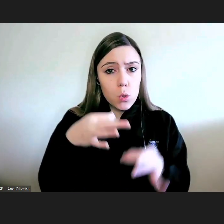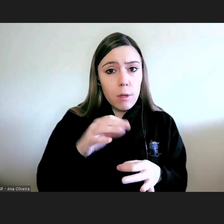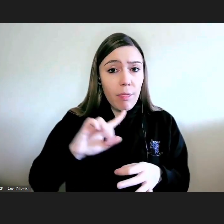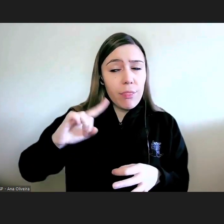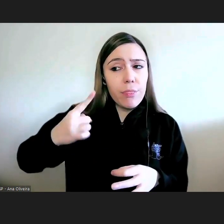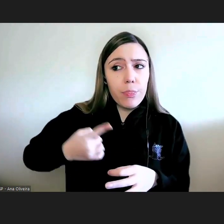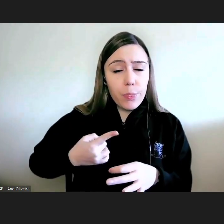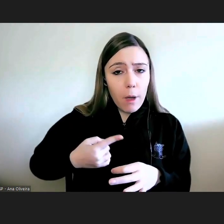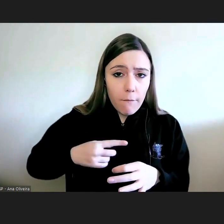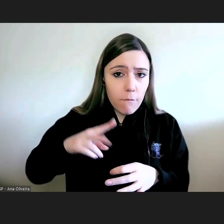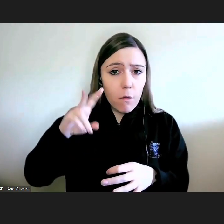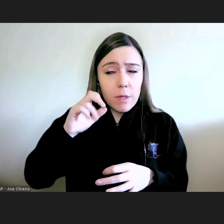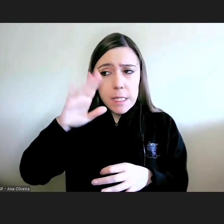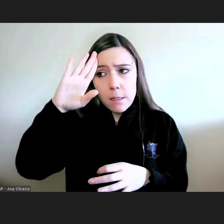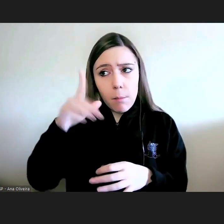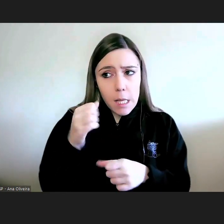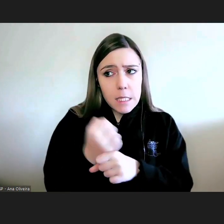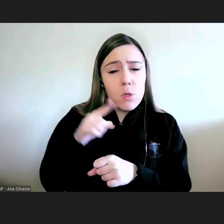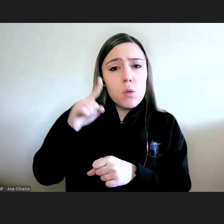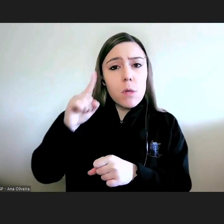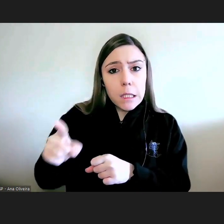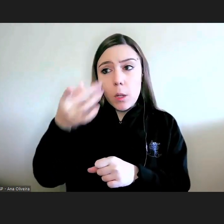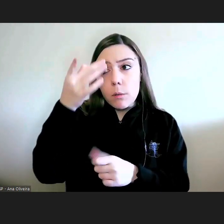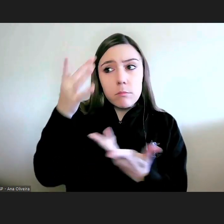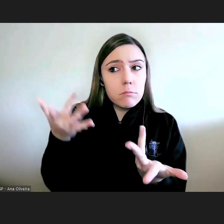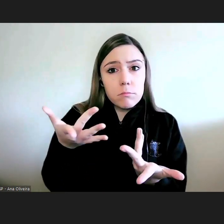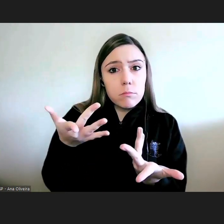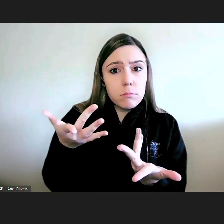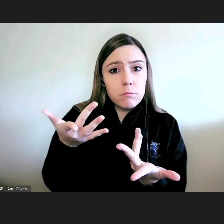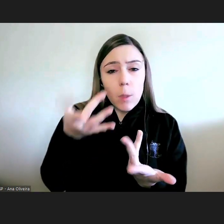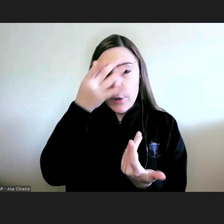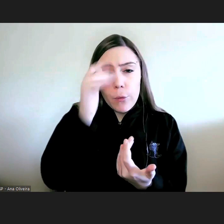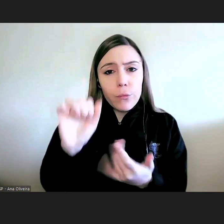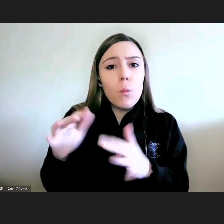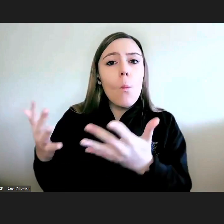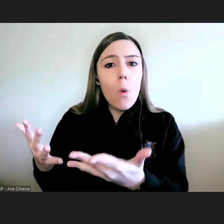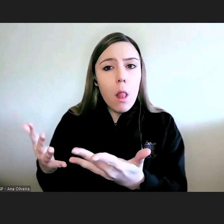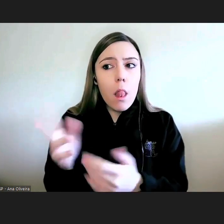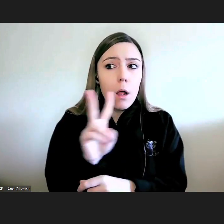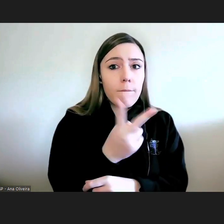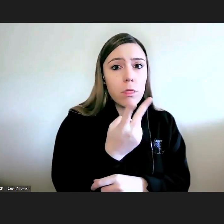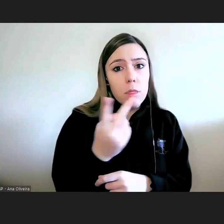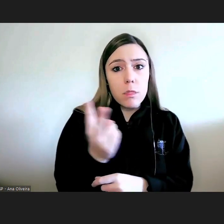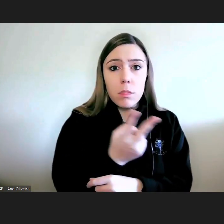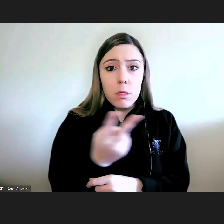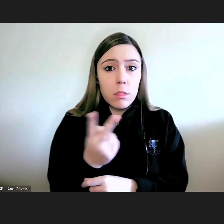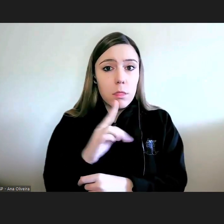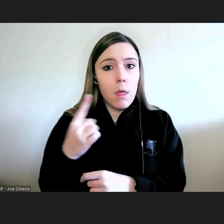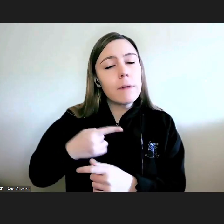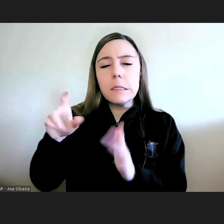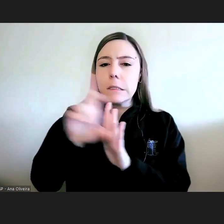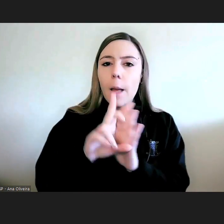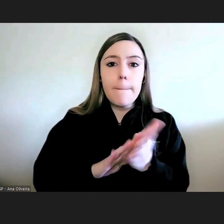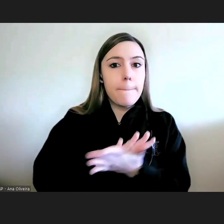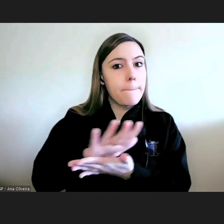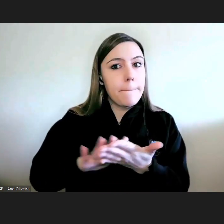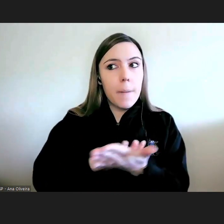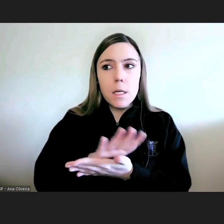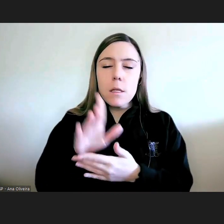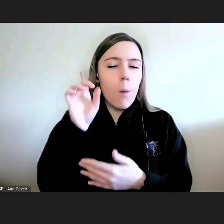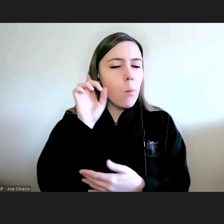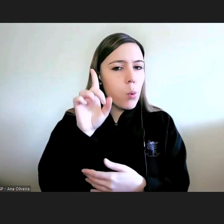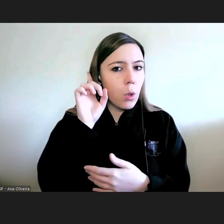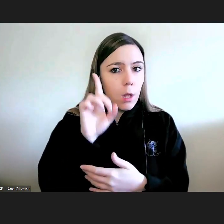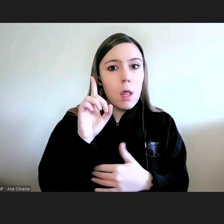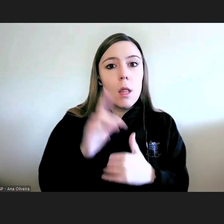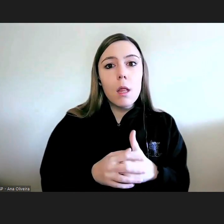implicado é a regra básica que não pode deixar de observar ouvir a